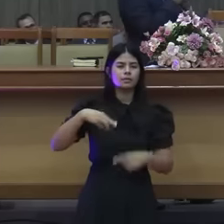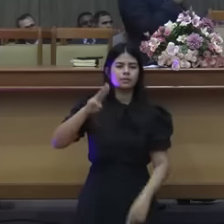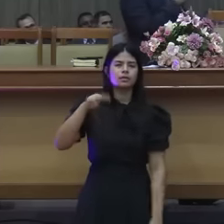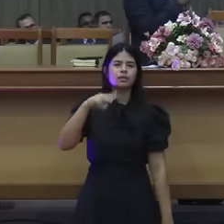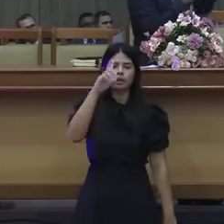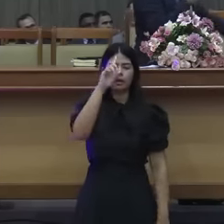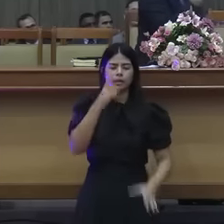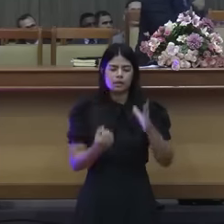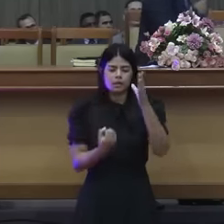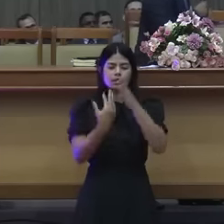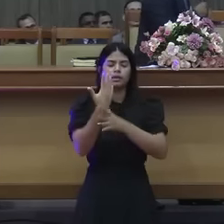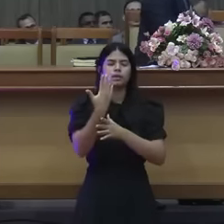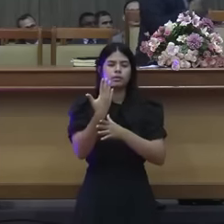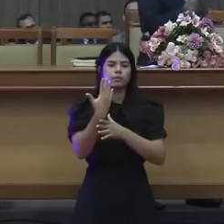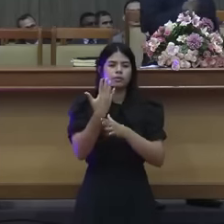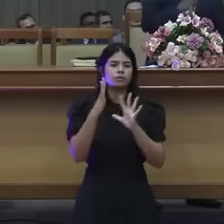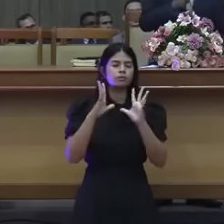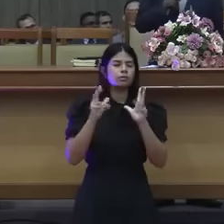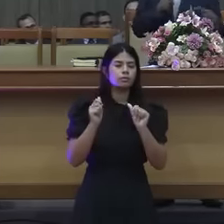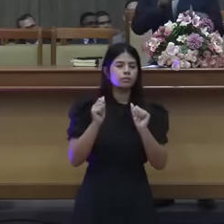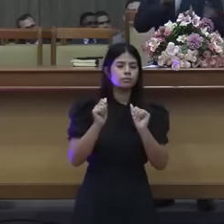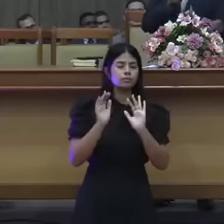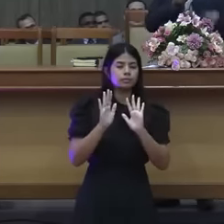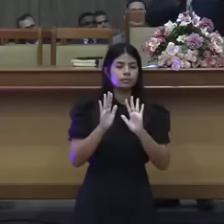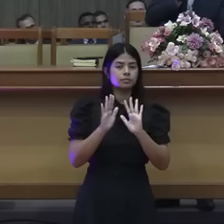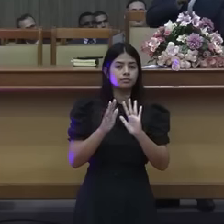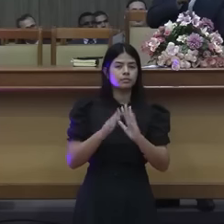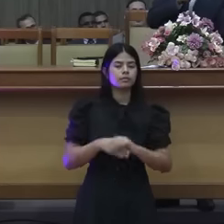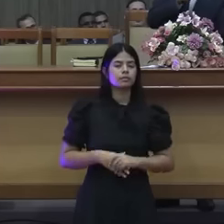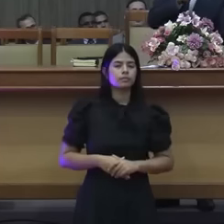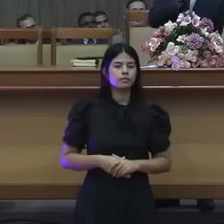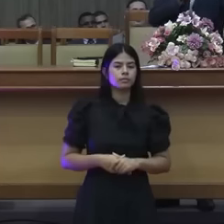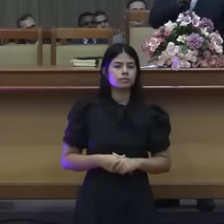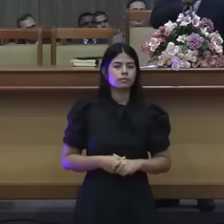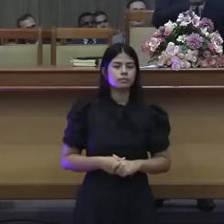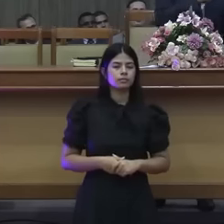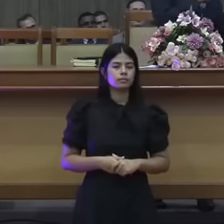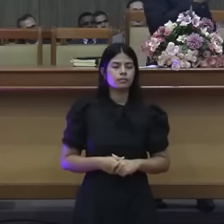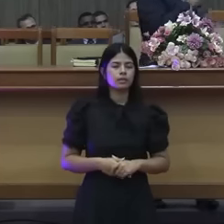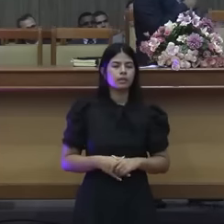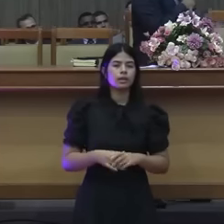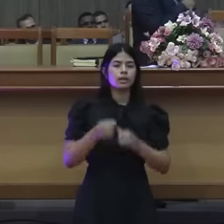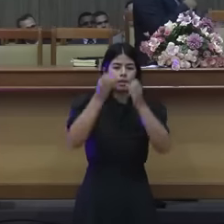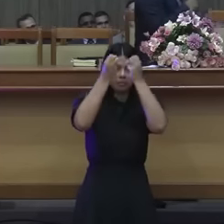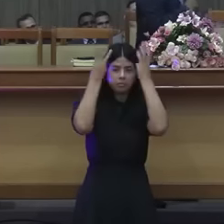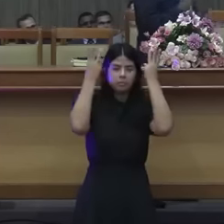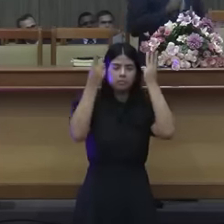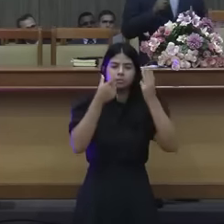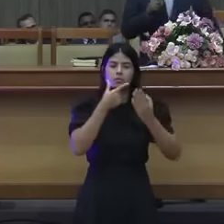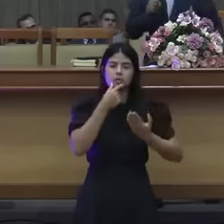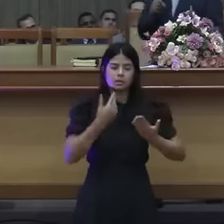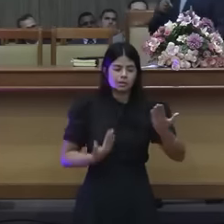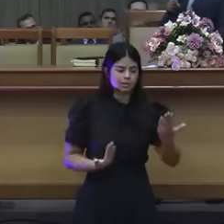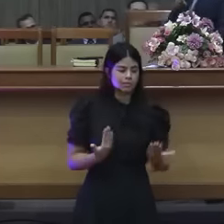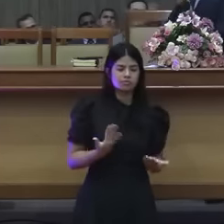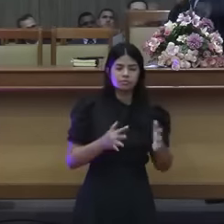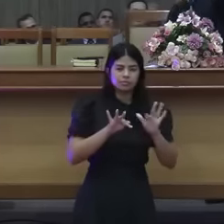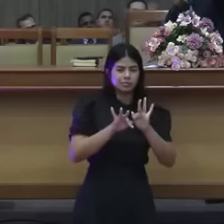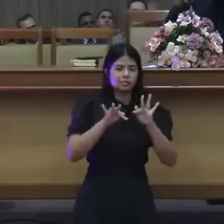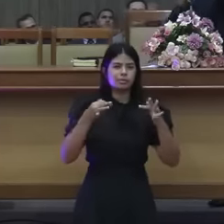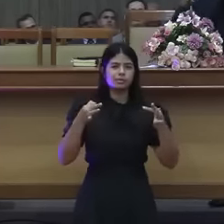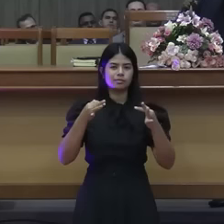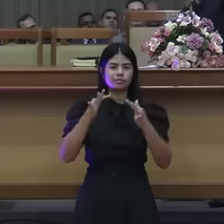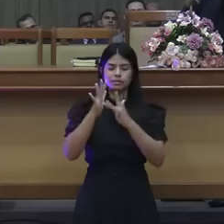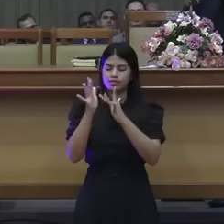quem criou a casa? então eu pergunto quem é maior? é quem cria ou quem trabalha na casa? então olha aqui